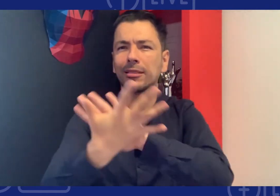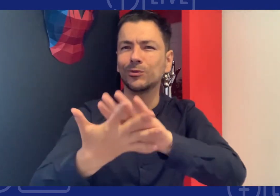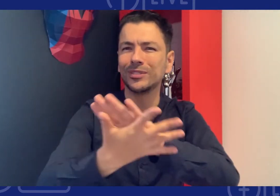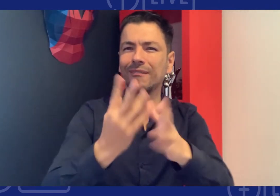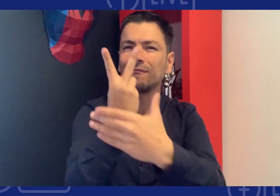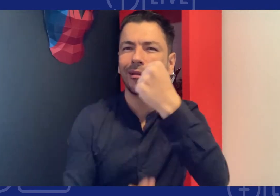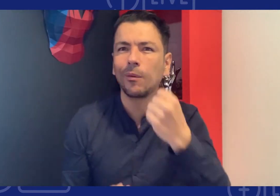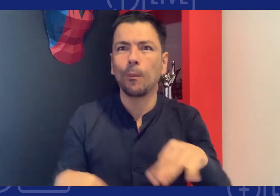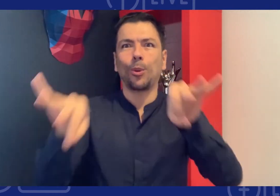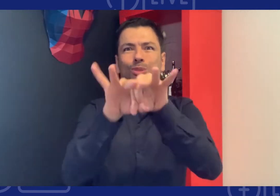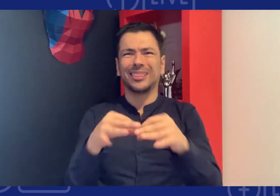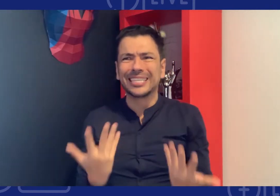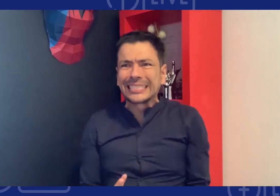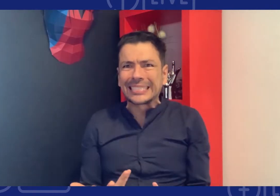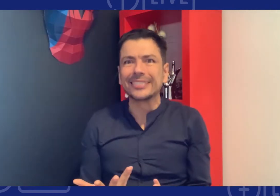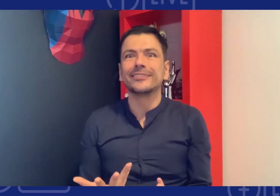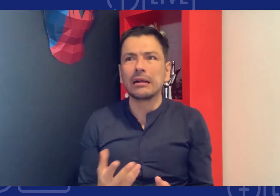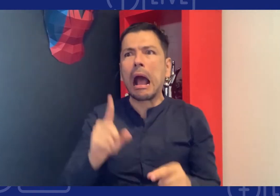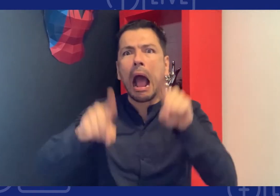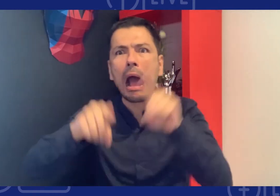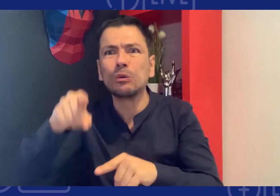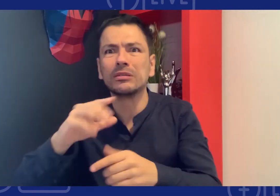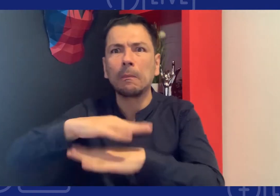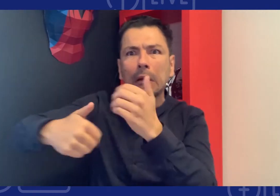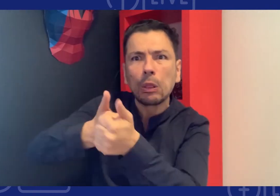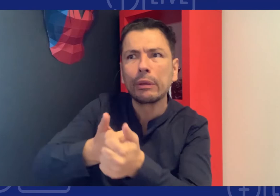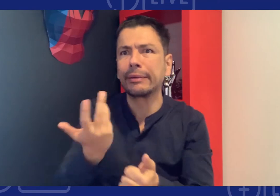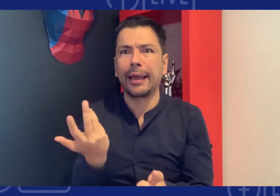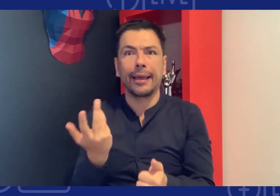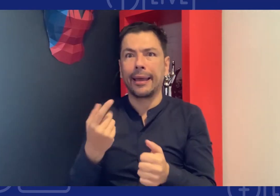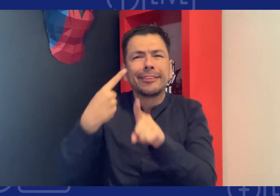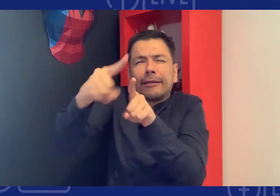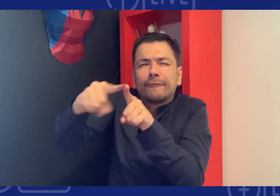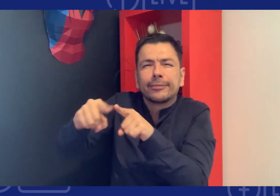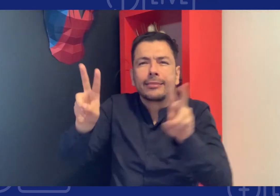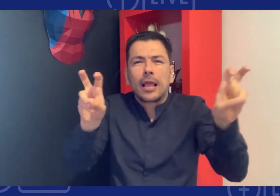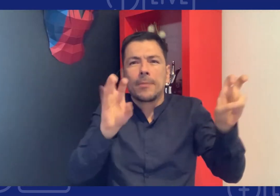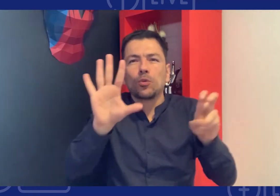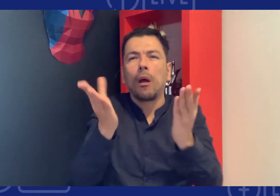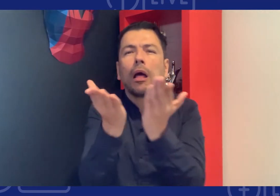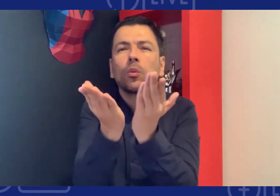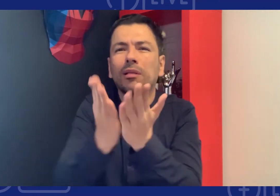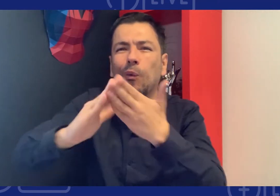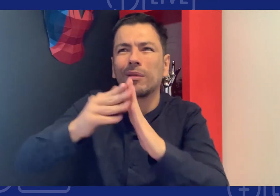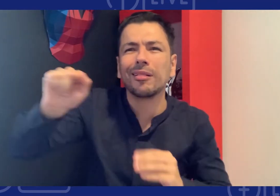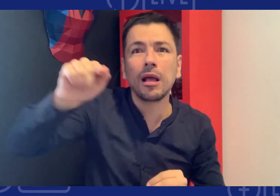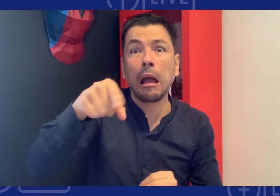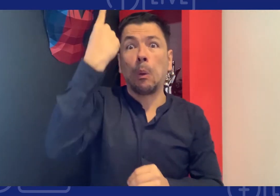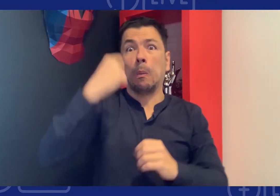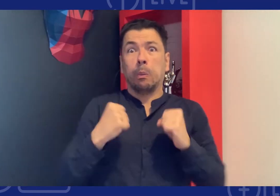y no se comprende no son maestros bilingües y es algo que no sólo pasa en